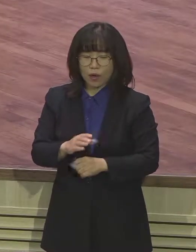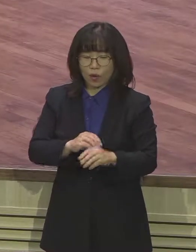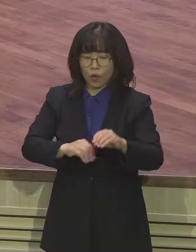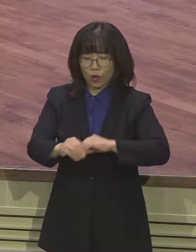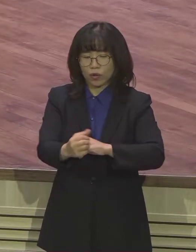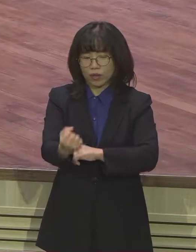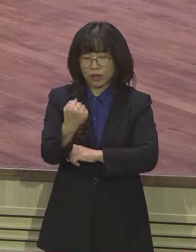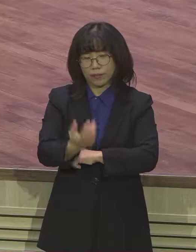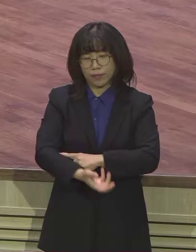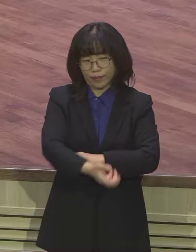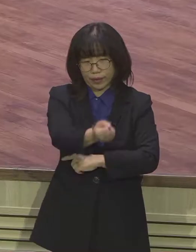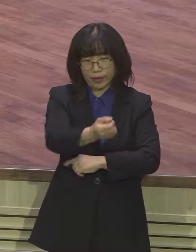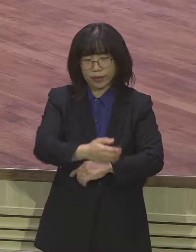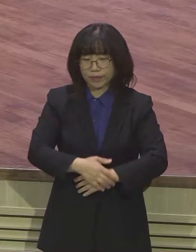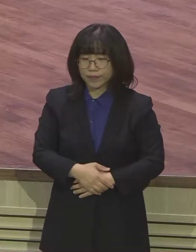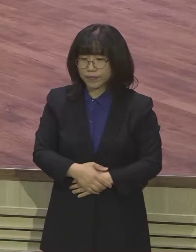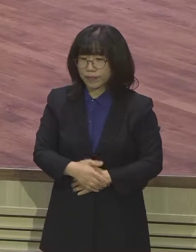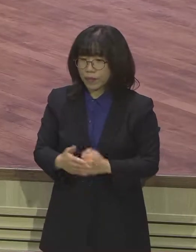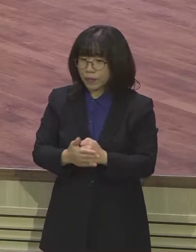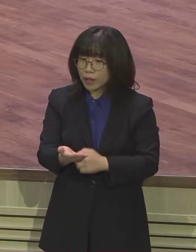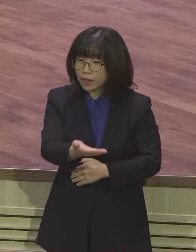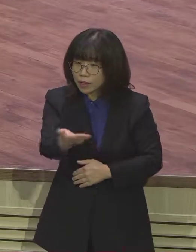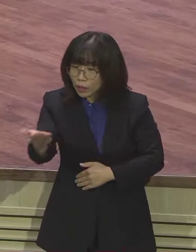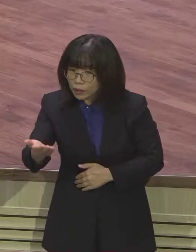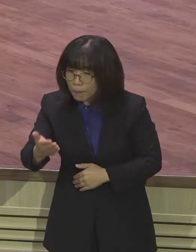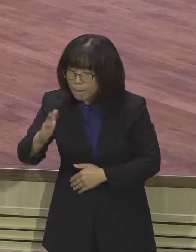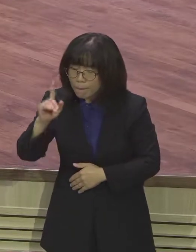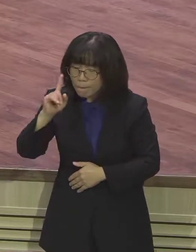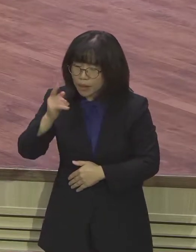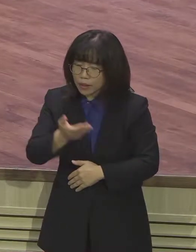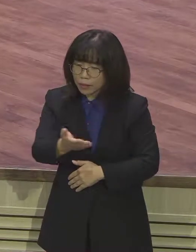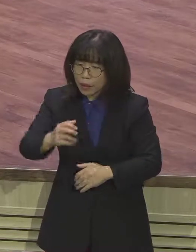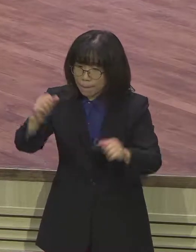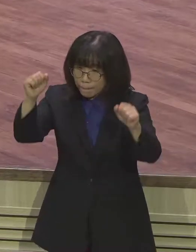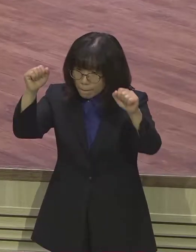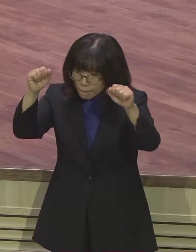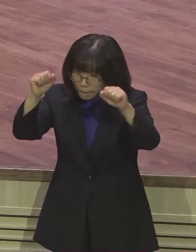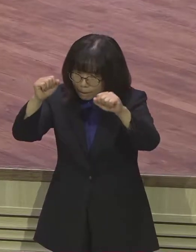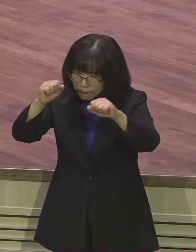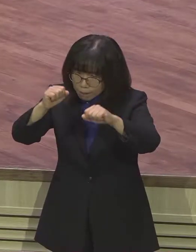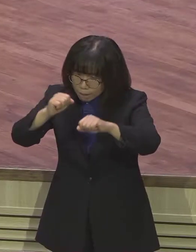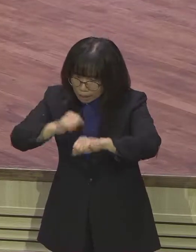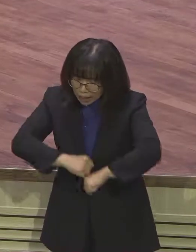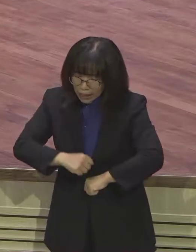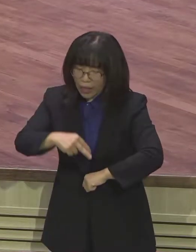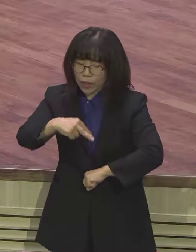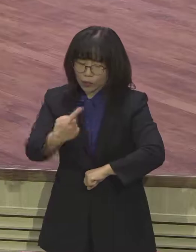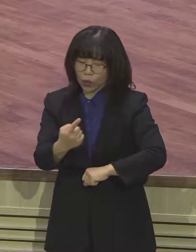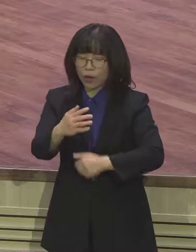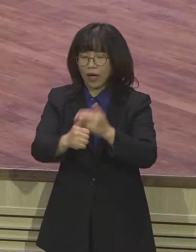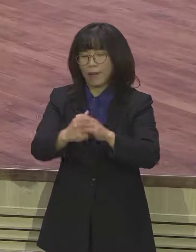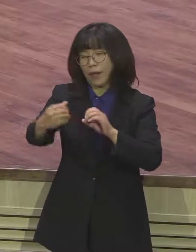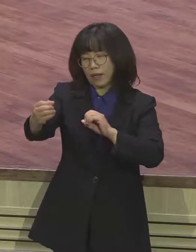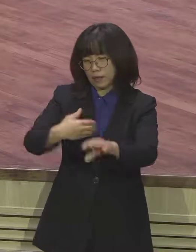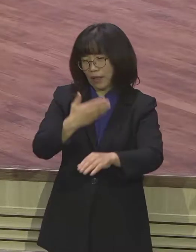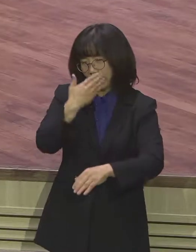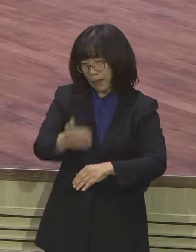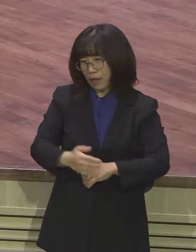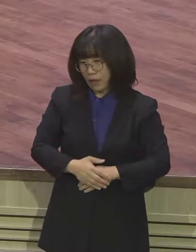우리가 안 무너지는 것이 응답이 아니라 여러분 때로는 무너지는 것도 응답입니다 너무 붕괴되기 일보 직전인데